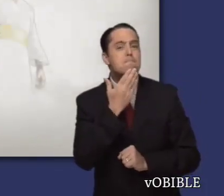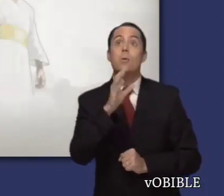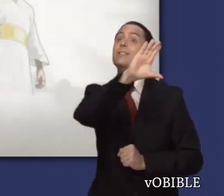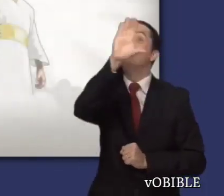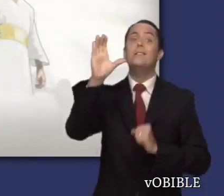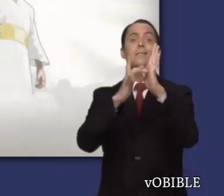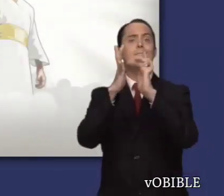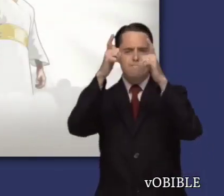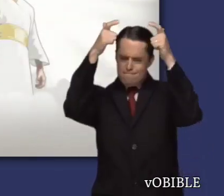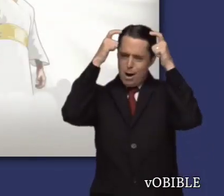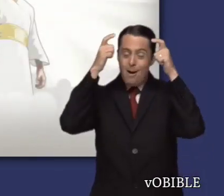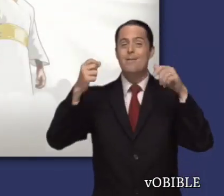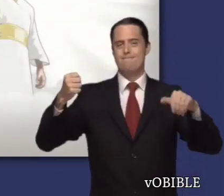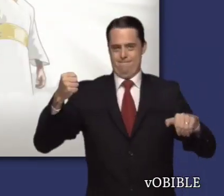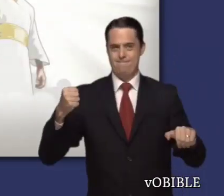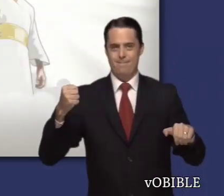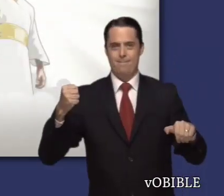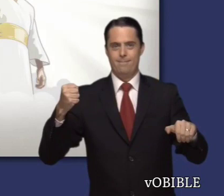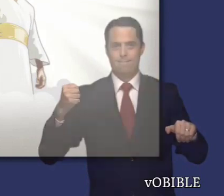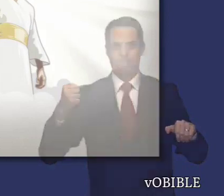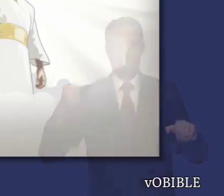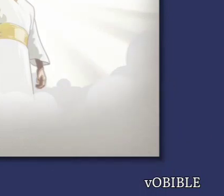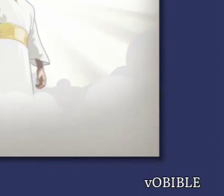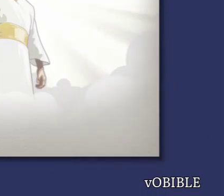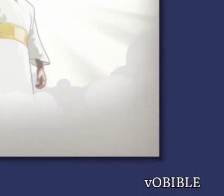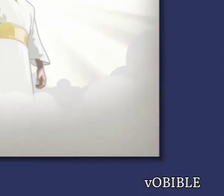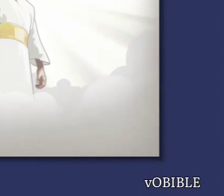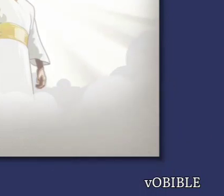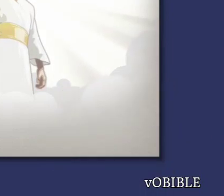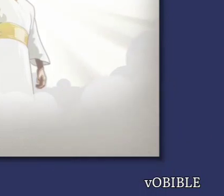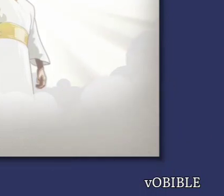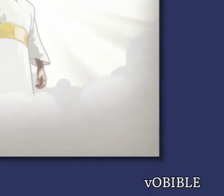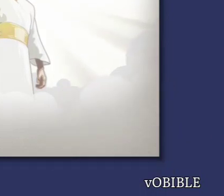Profecía que se cumple por completo con Jesús como rey en los cielos.